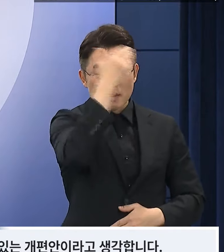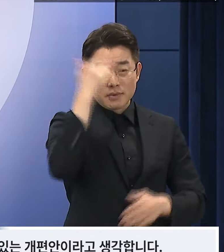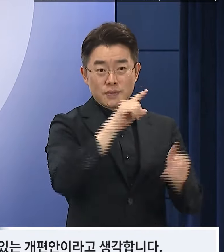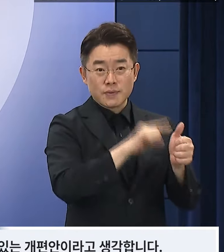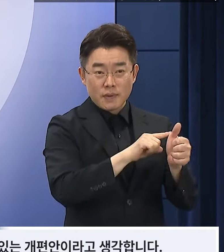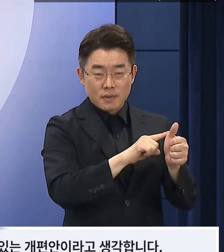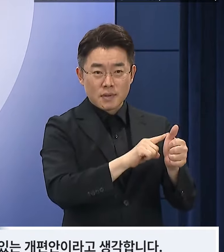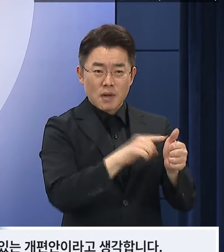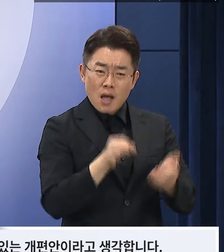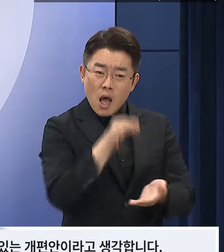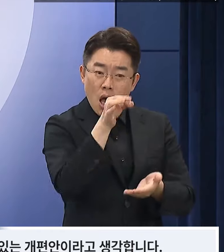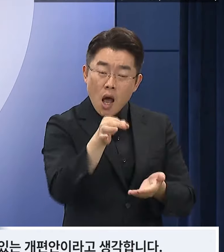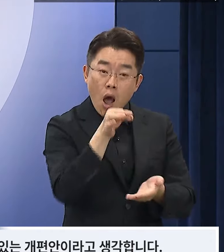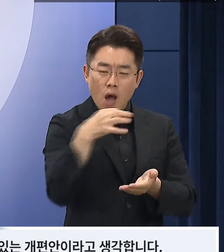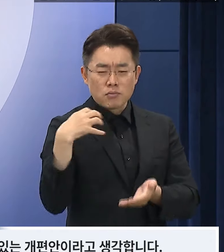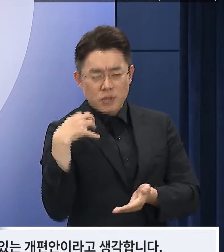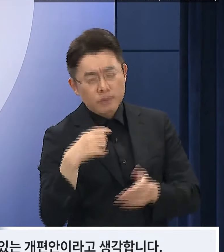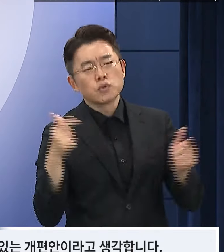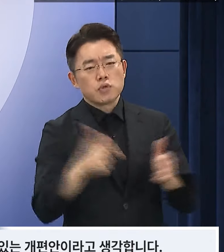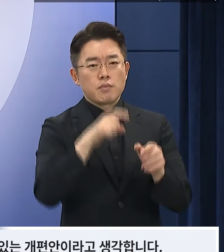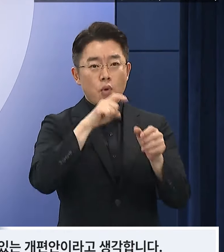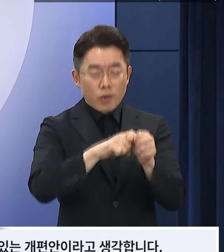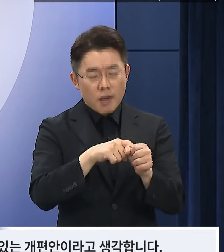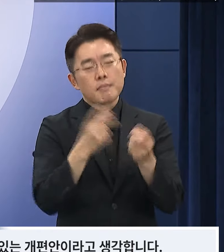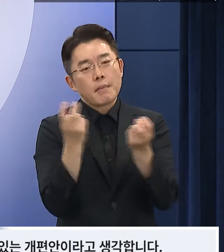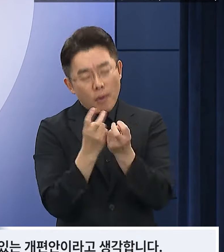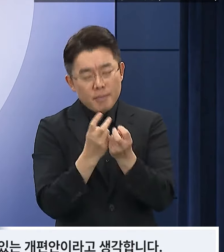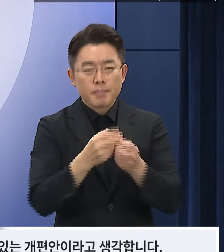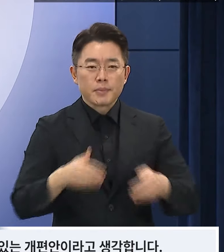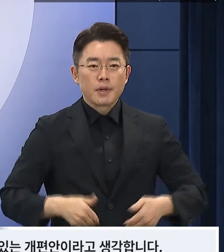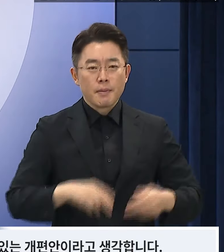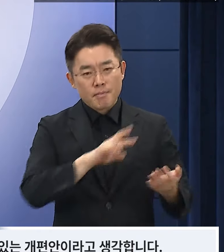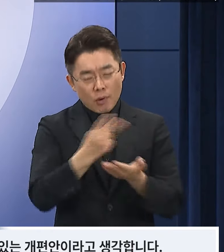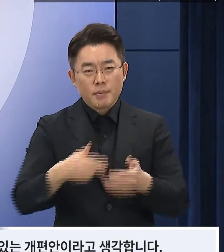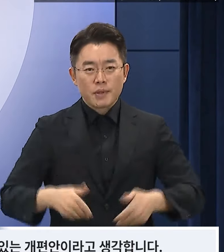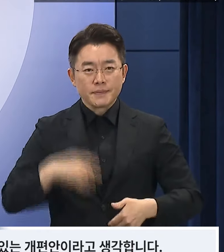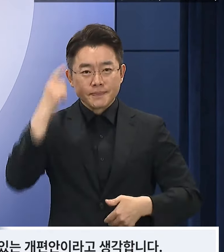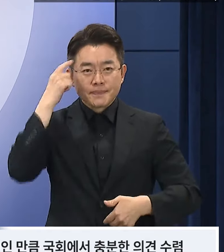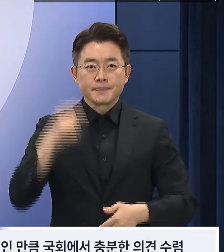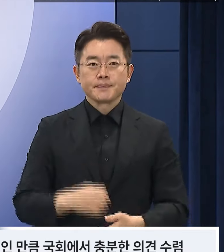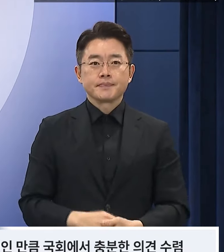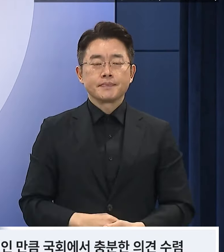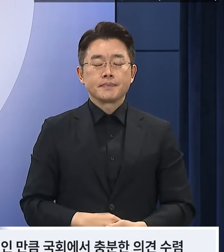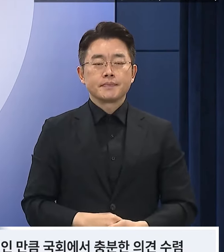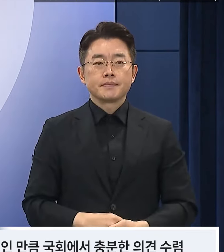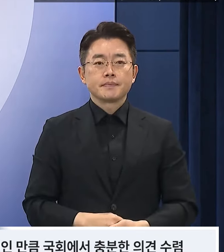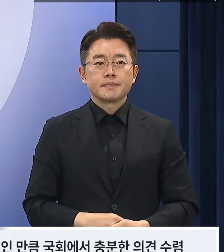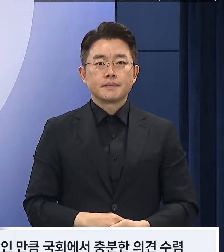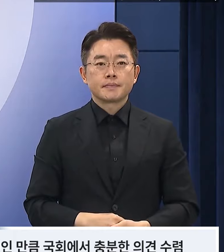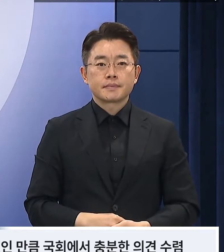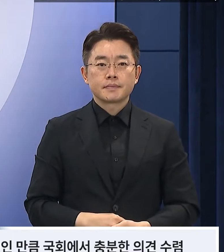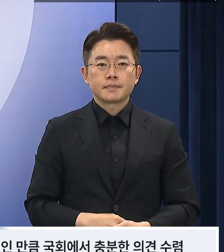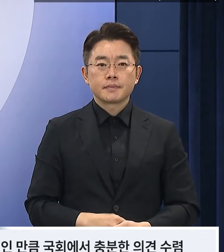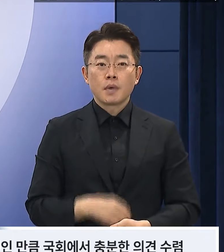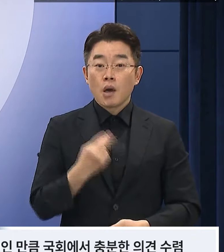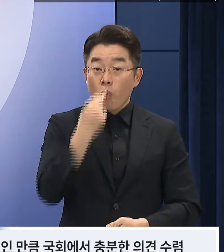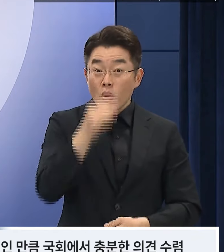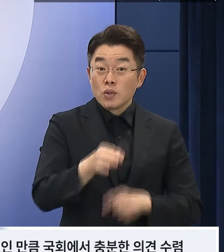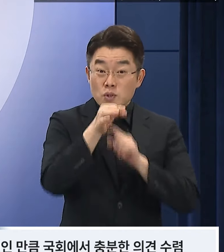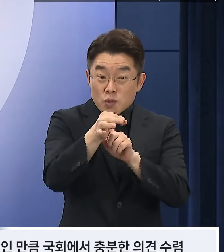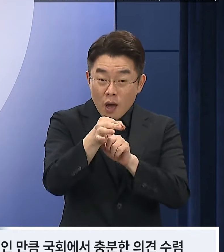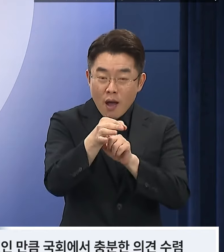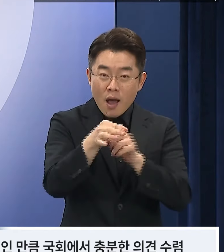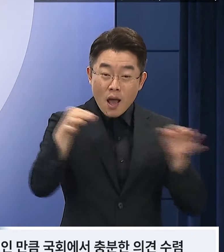완화하기 위해 충분히 고려할 수 있는 개편안이라고 생각합니다. 다만 보험료율 인상속도